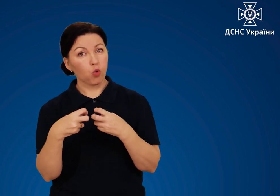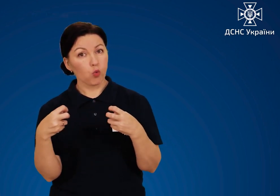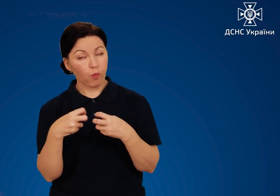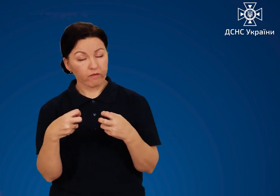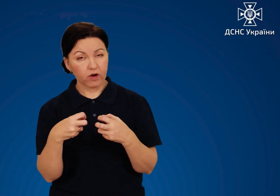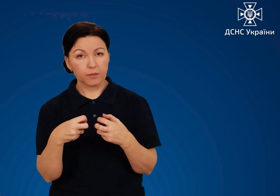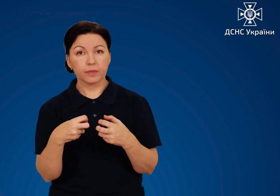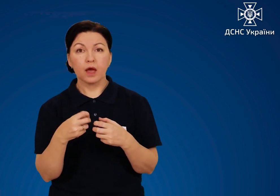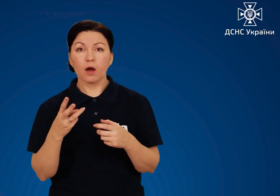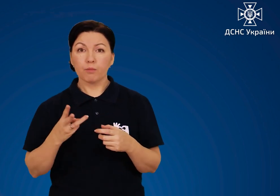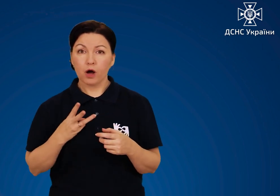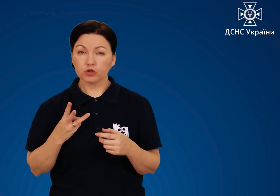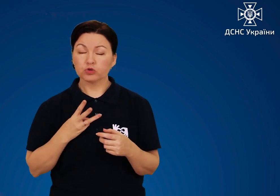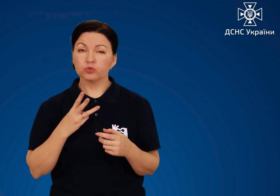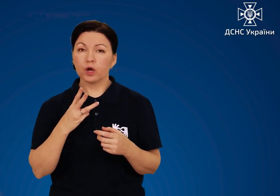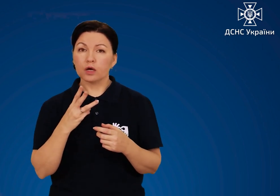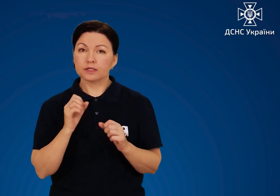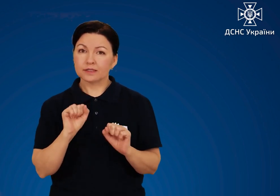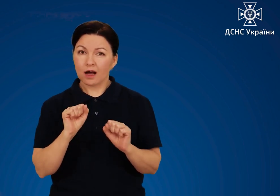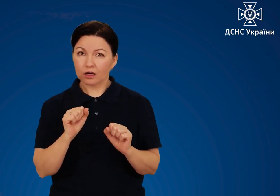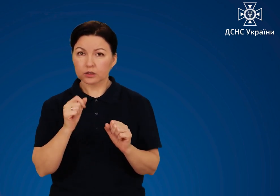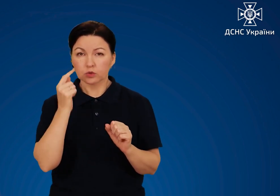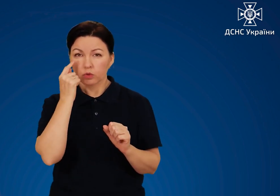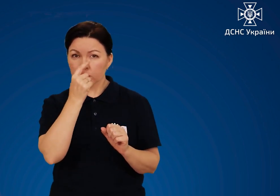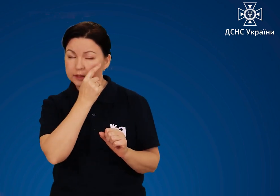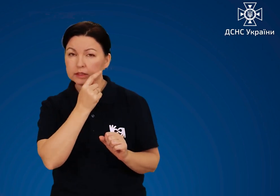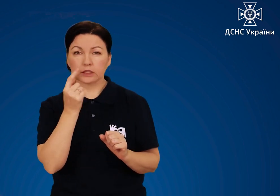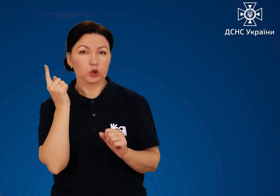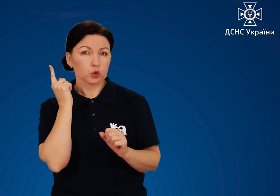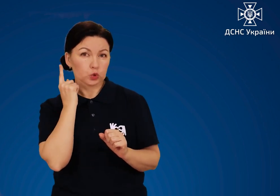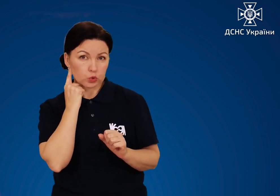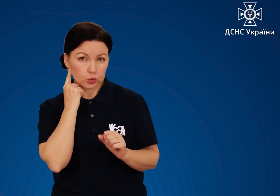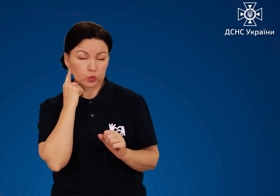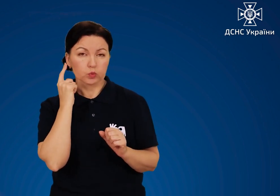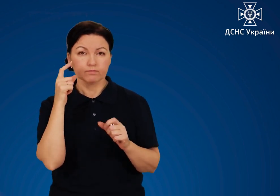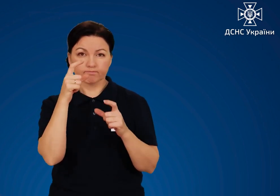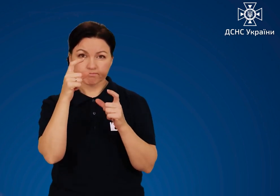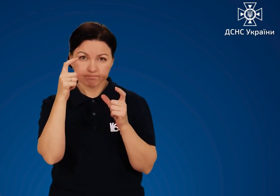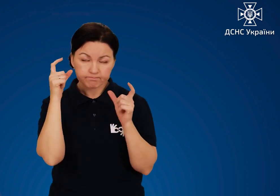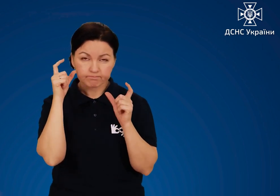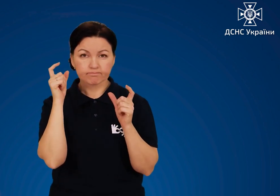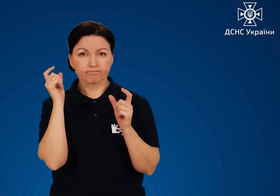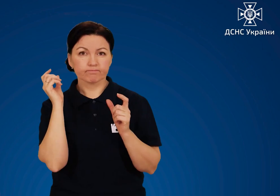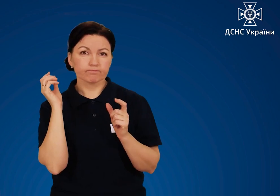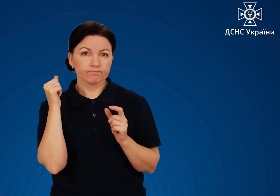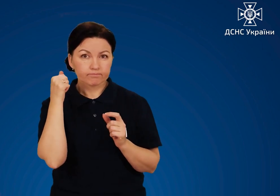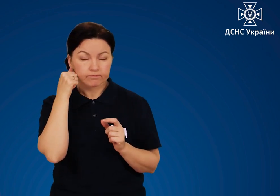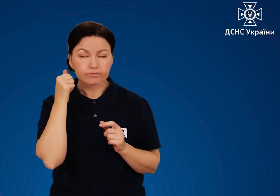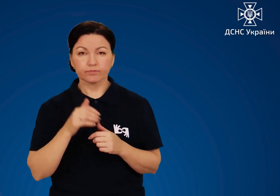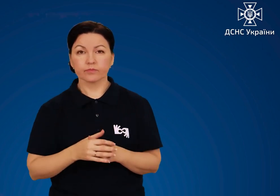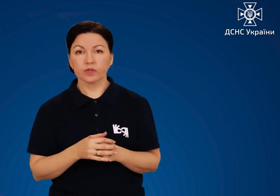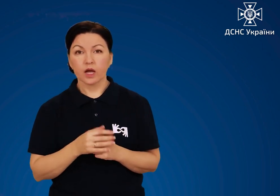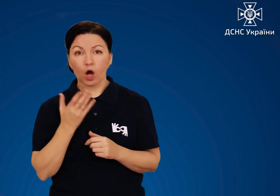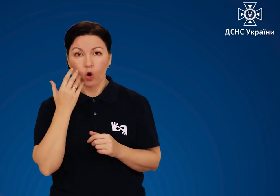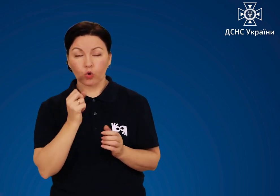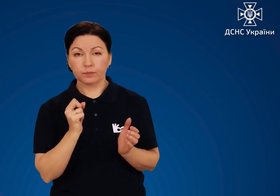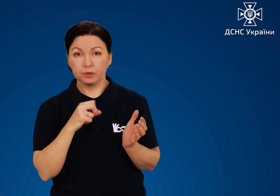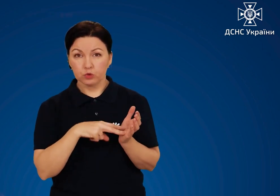підошві, бажано засоби захисту органів зору та слуху. При